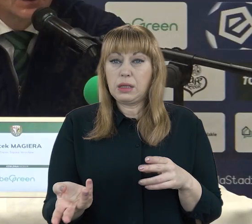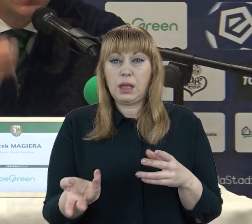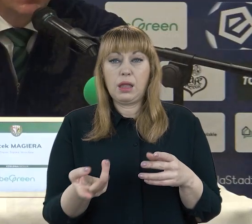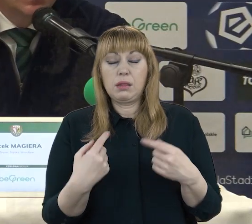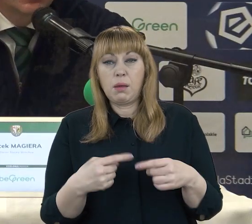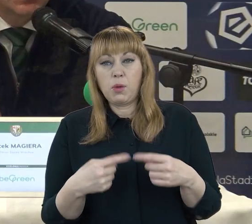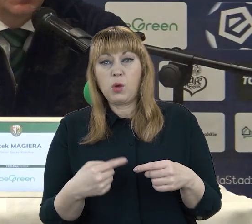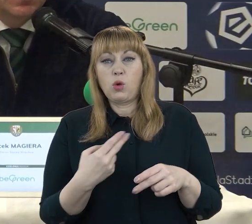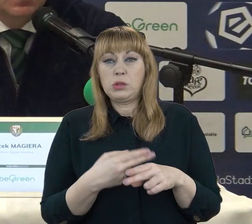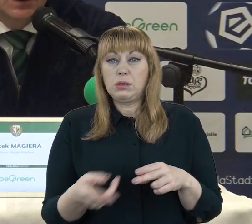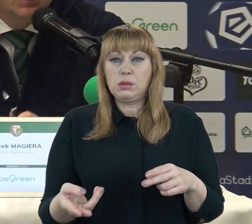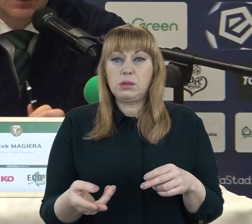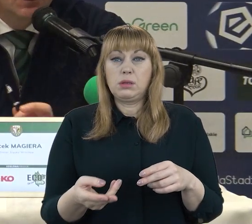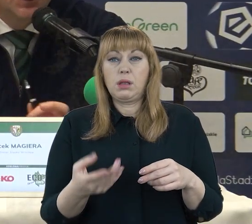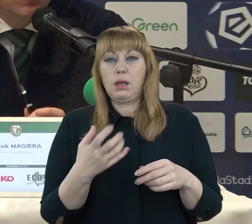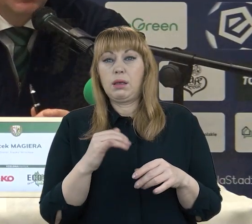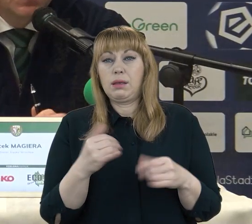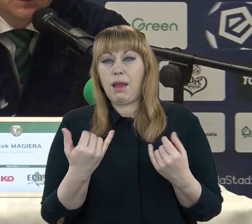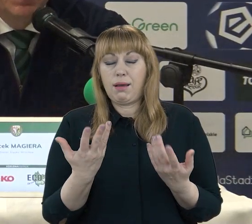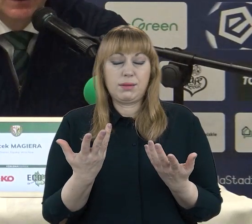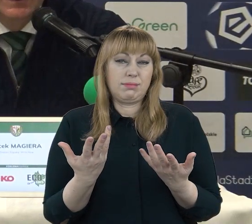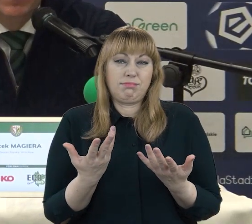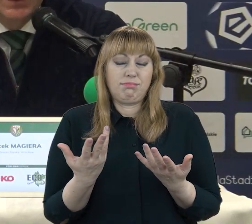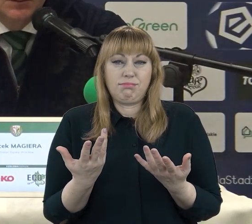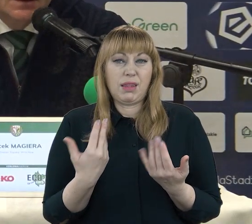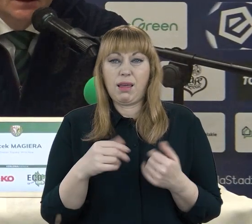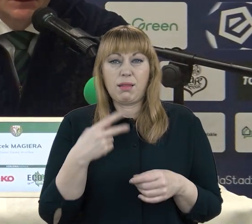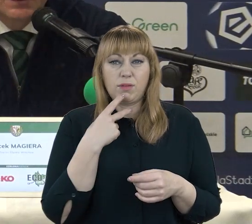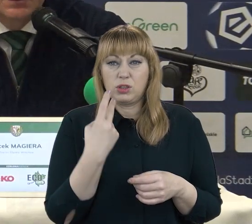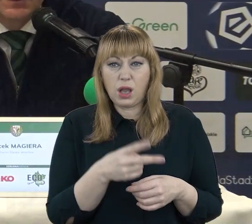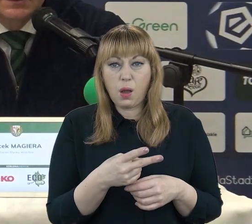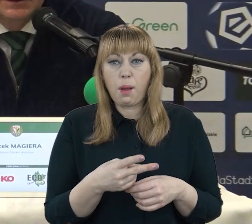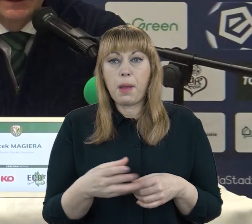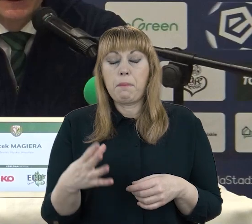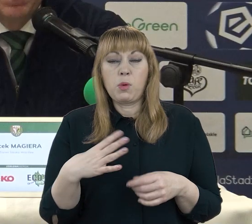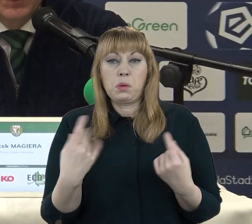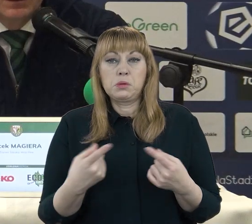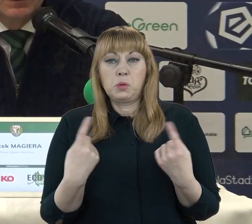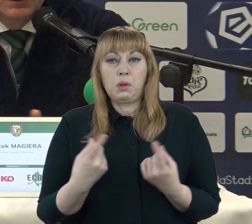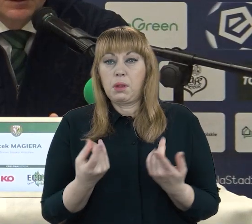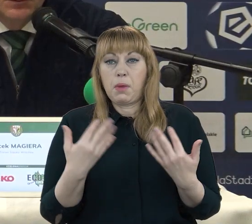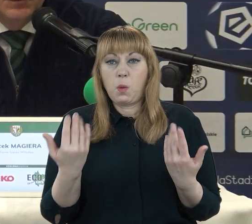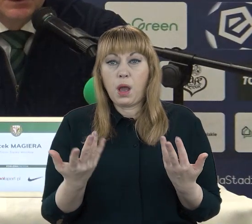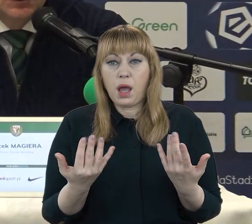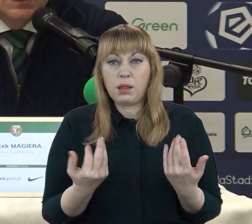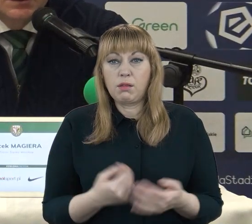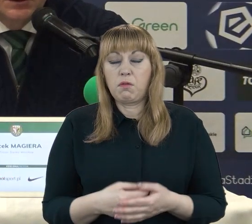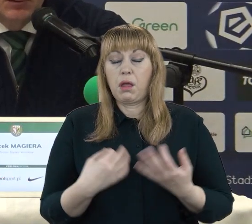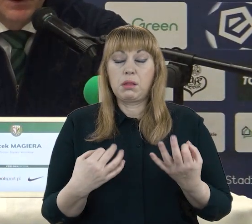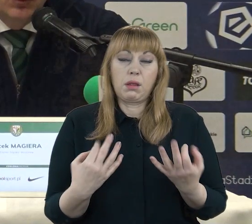nadbramkarzem, czy między mnogrami. Tego nie powiem, bo nie widziałem. Natomiast znalazł się w tej sytuacji. To co mówimy? To jest też chłopak